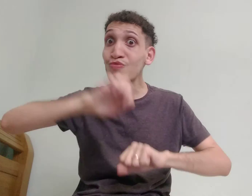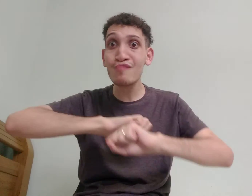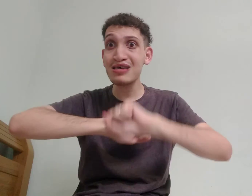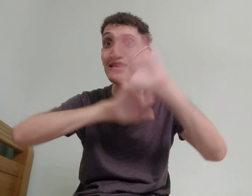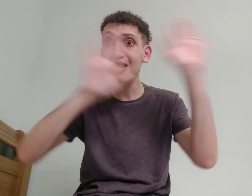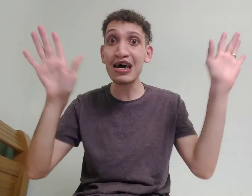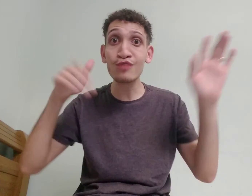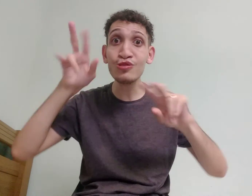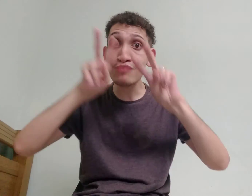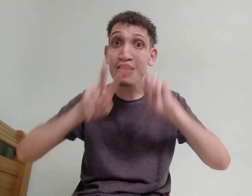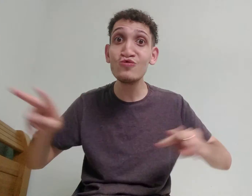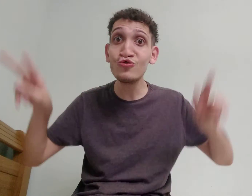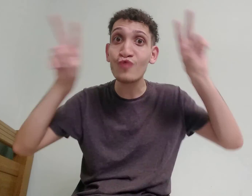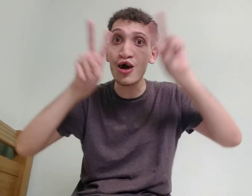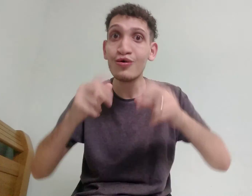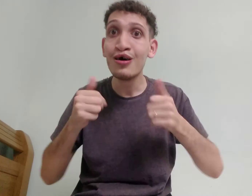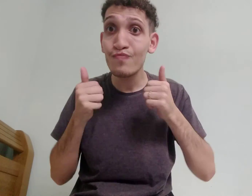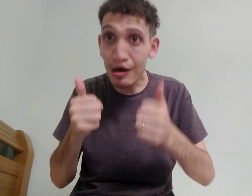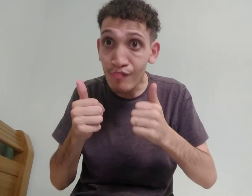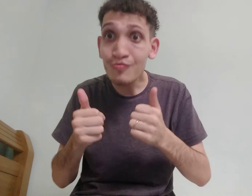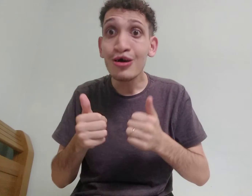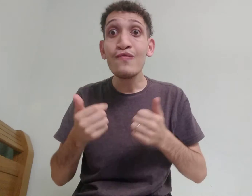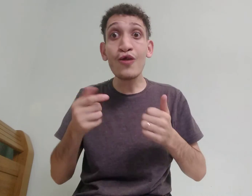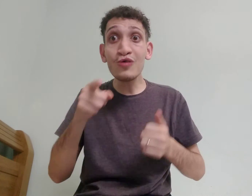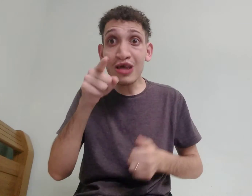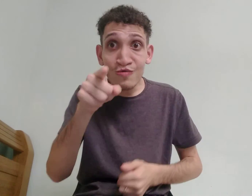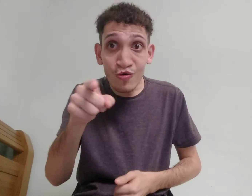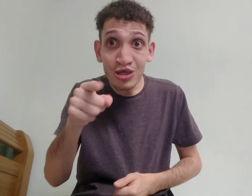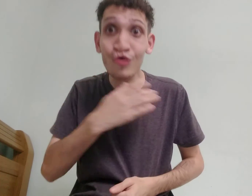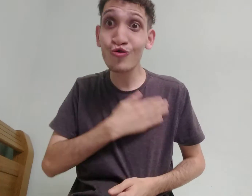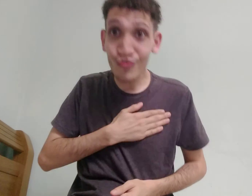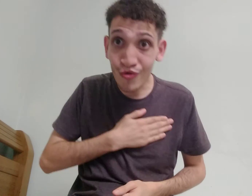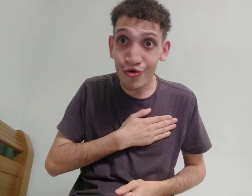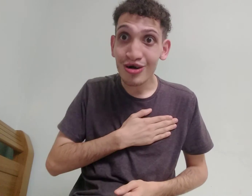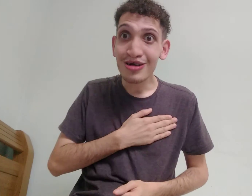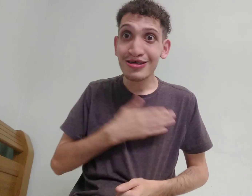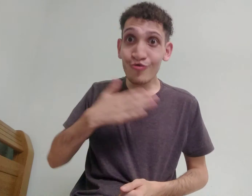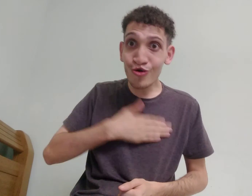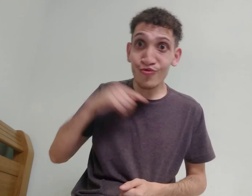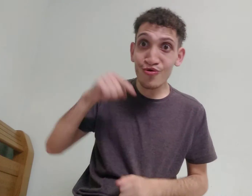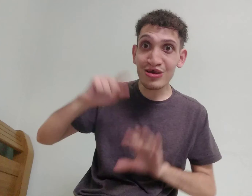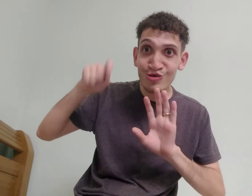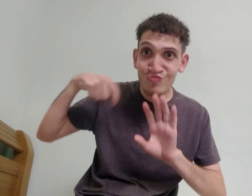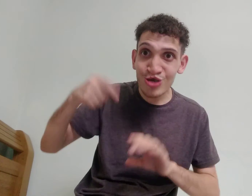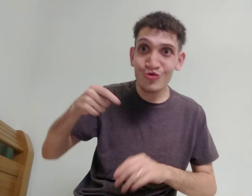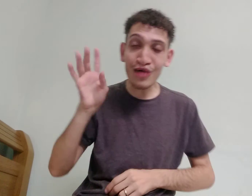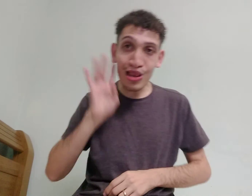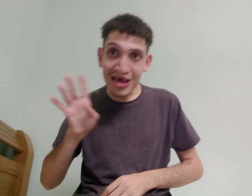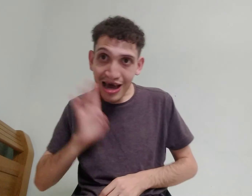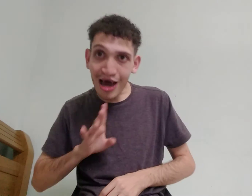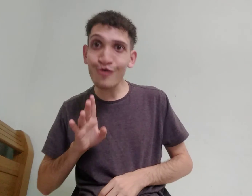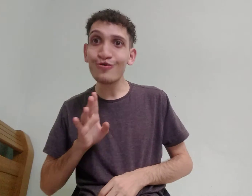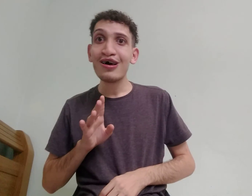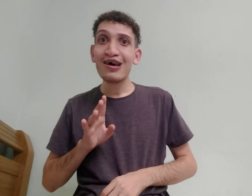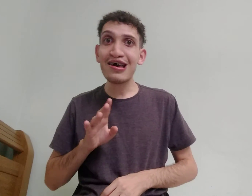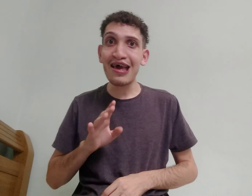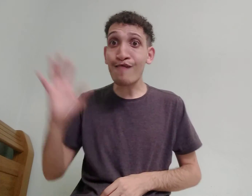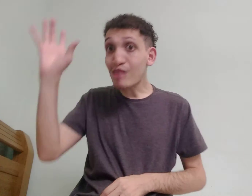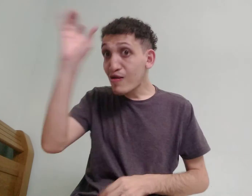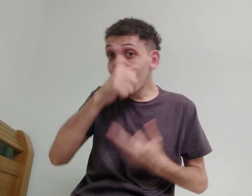claro, muito mais visual, tá bom? Então, e aí, você gostou? Você gostou desse vídeo? Tá legal? É, aprendeu coisa